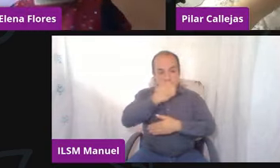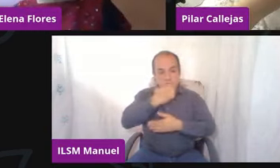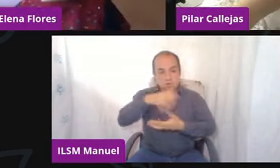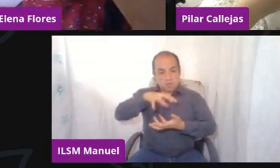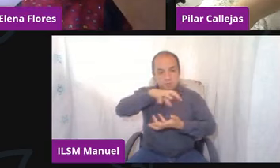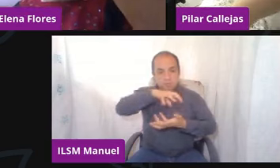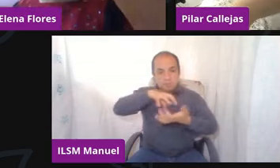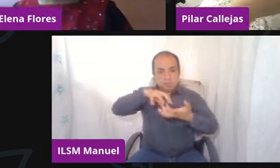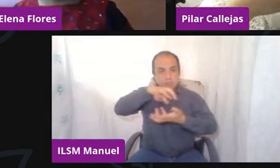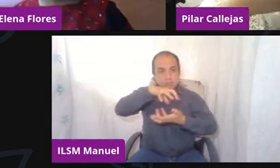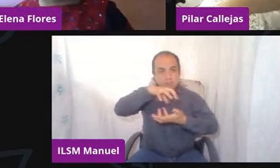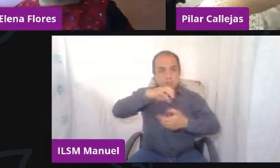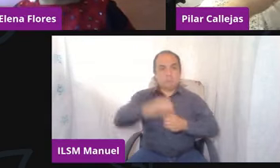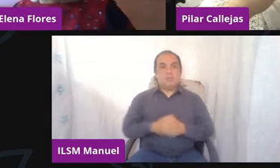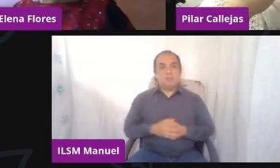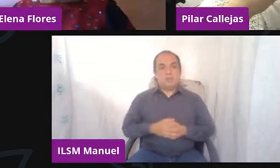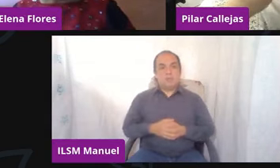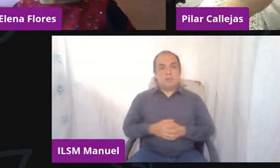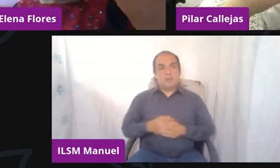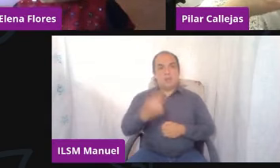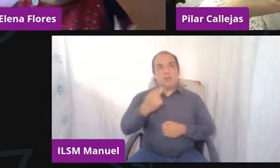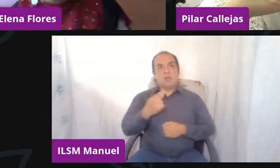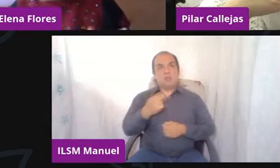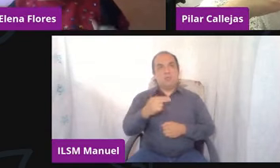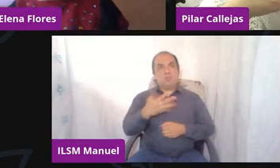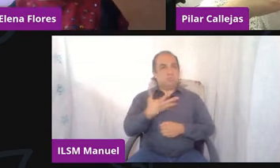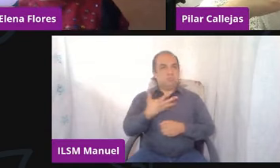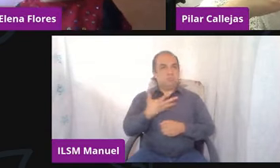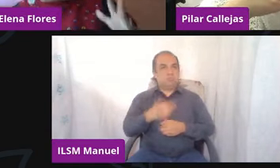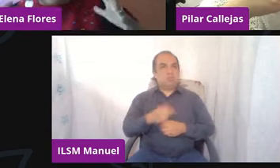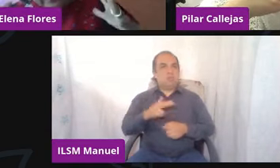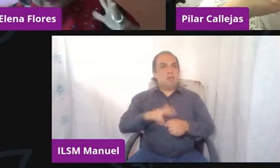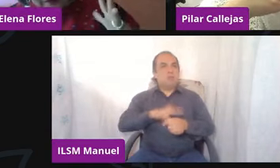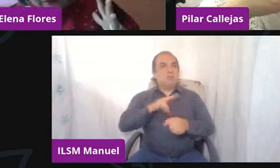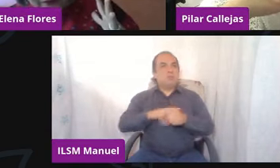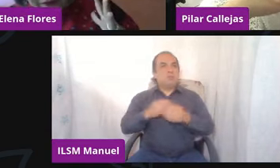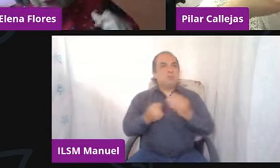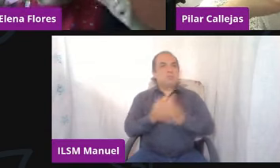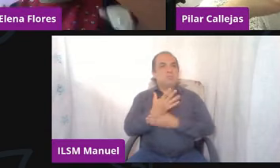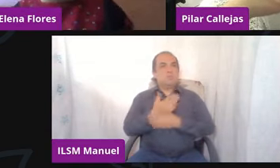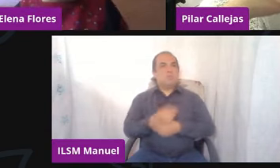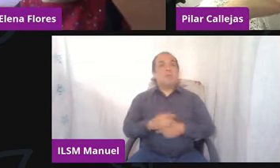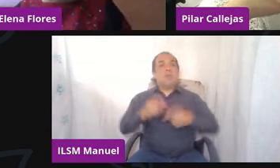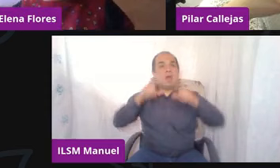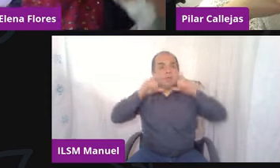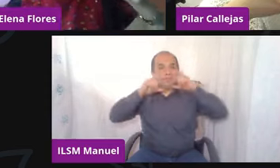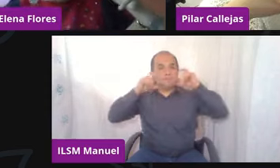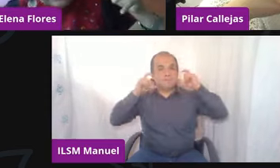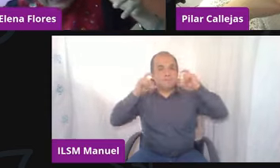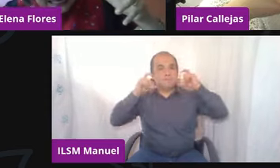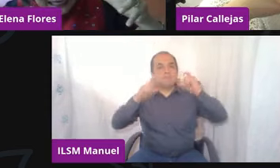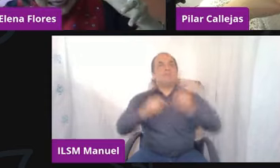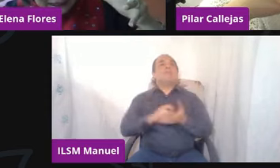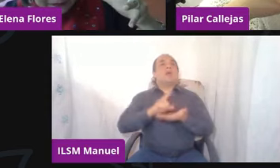ahora en esta nueva normalidad, usen cubrebocas, usen el gel,